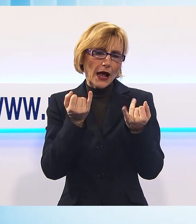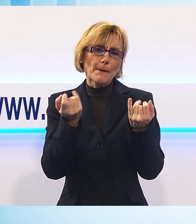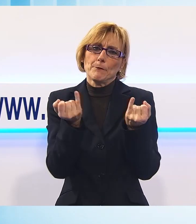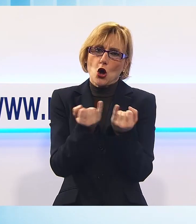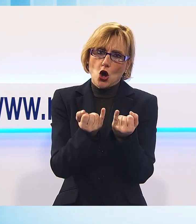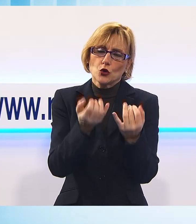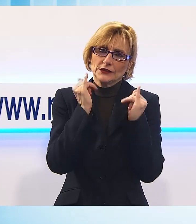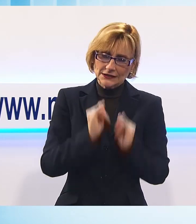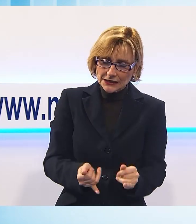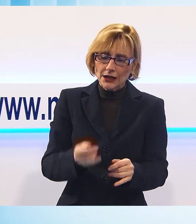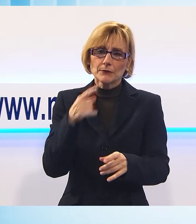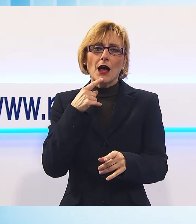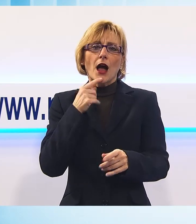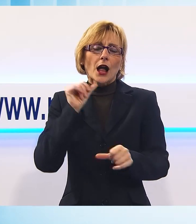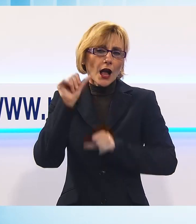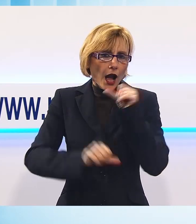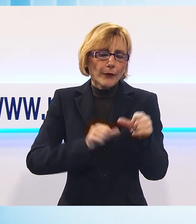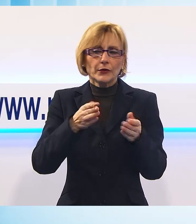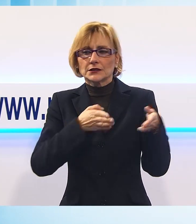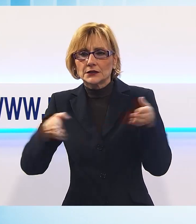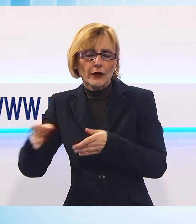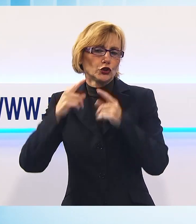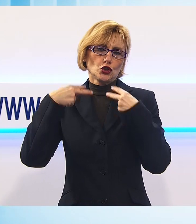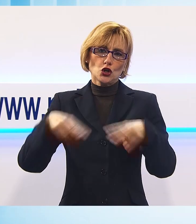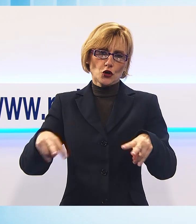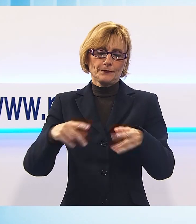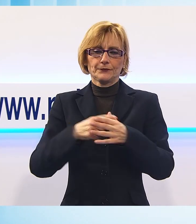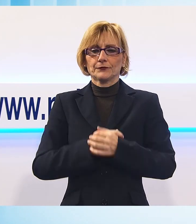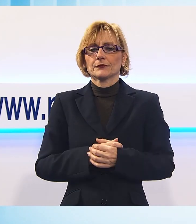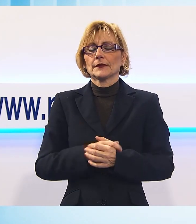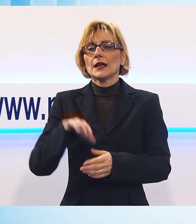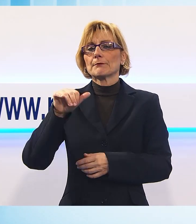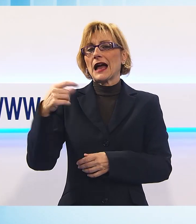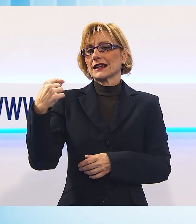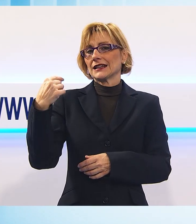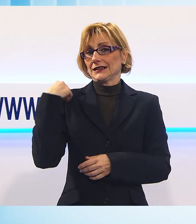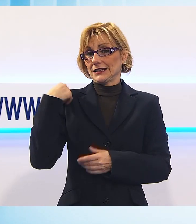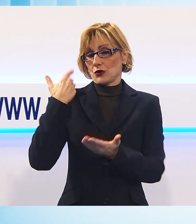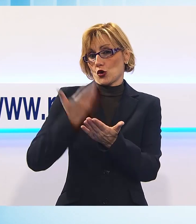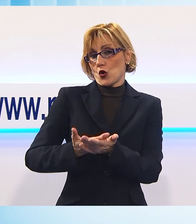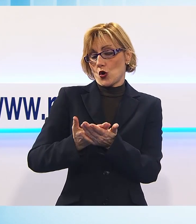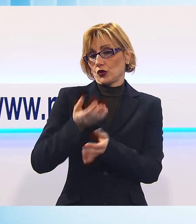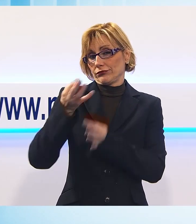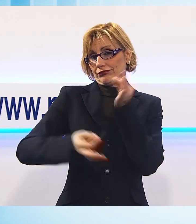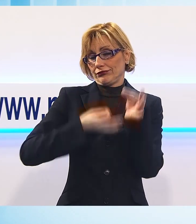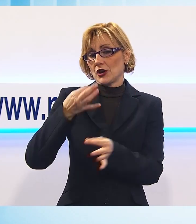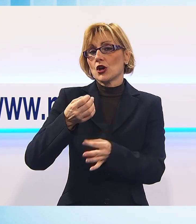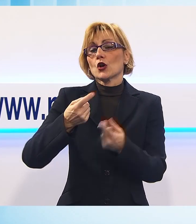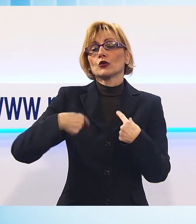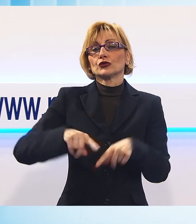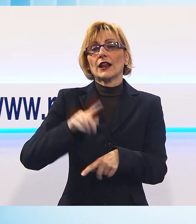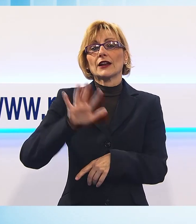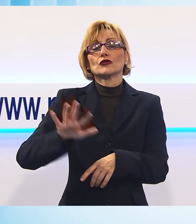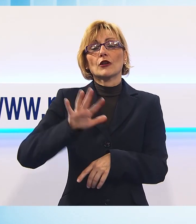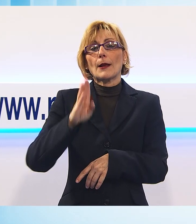rimette in dubbio il tracciato o altre cose. Martedì scorso alla presentazione del progetto definitivo, il consigliere regionale Baccelli aveva